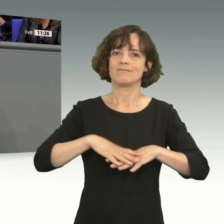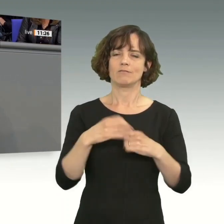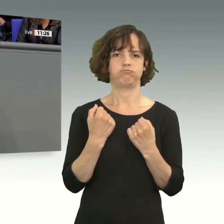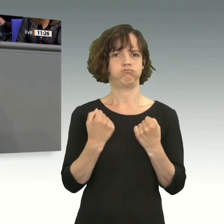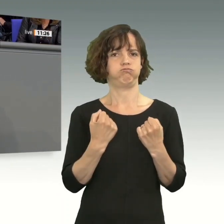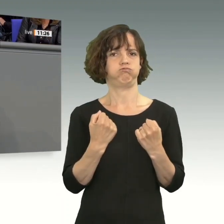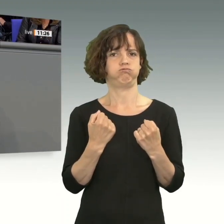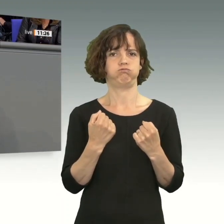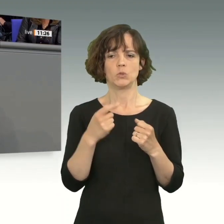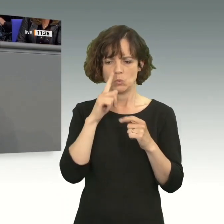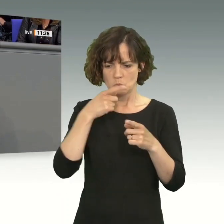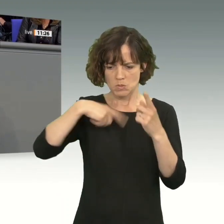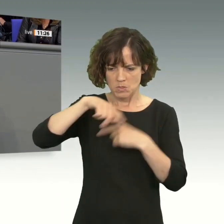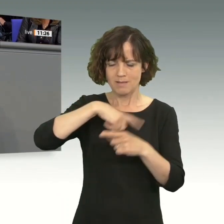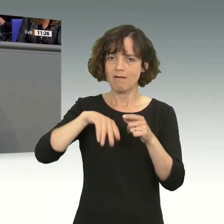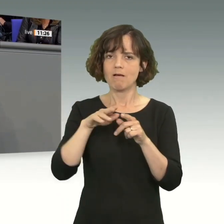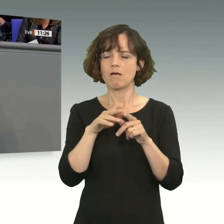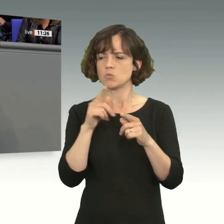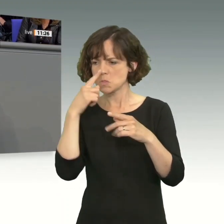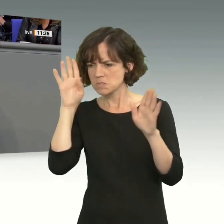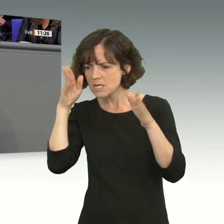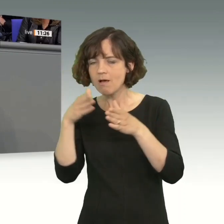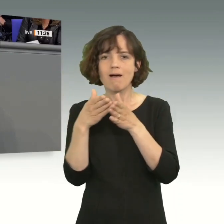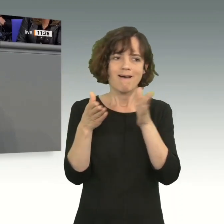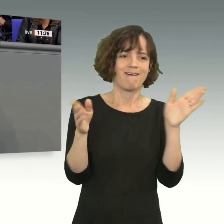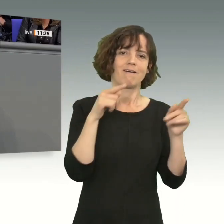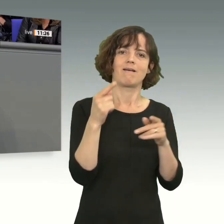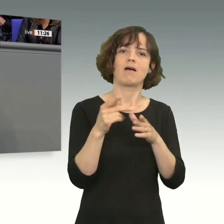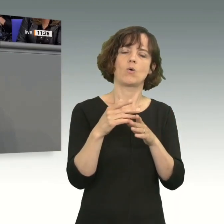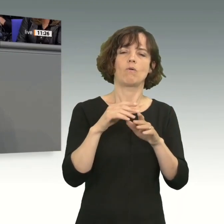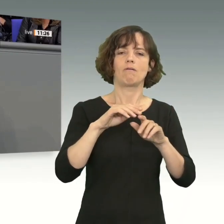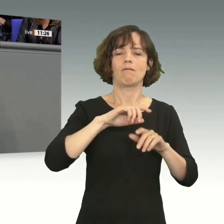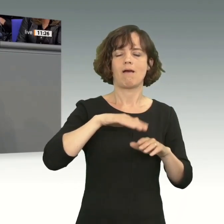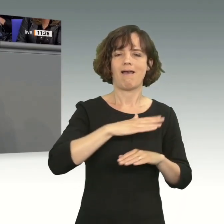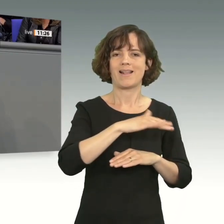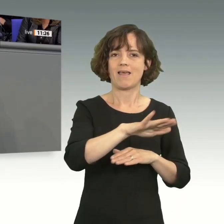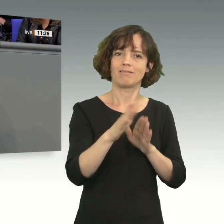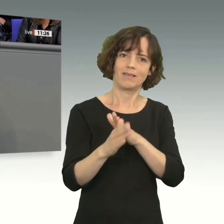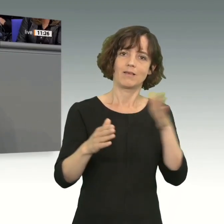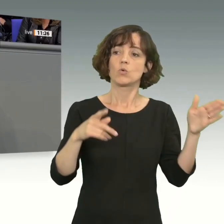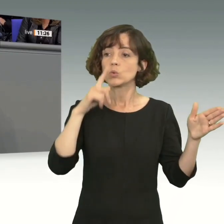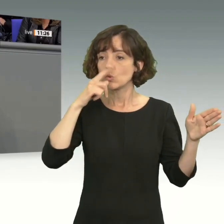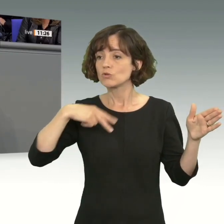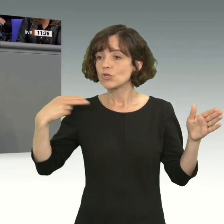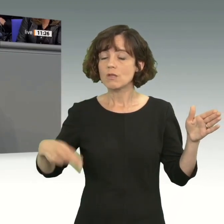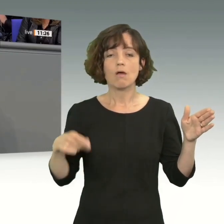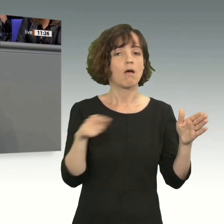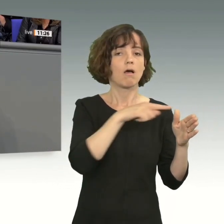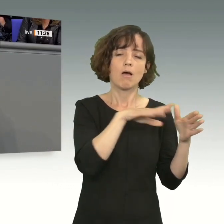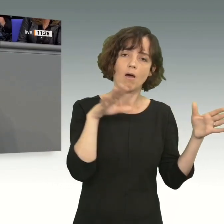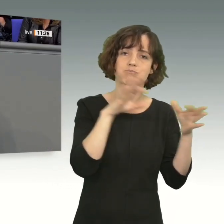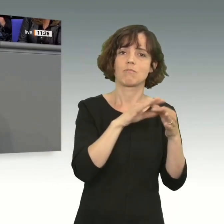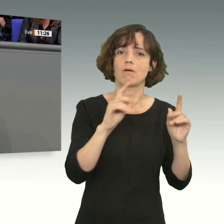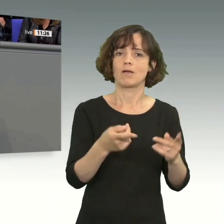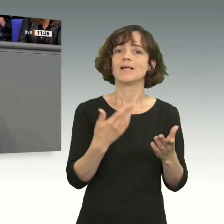über den Atlantik spannen. Und mit einem zügigen Abschluss des Abkommens kommen wir gegenüber China auch in die Vorhand. Die